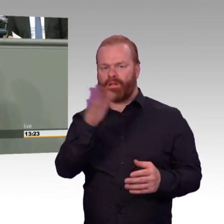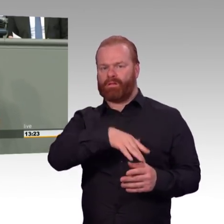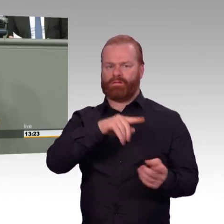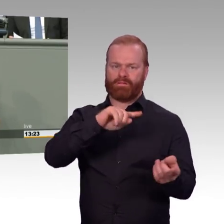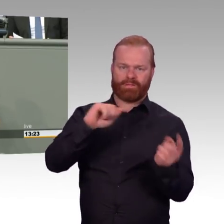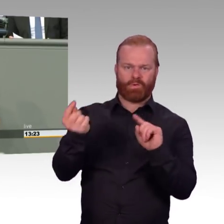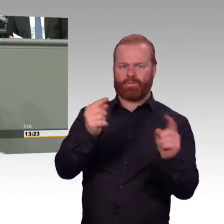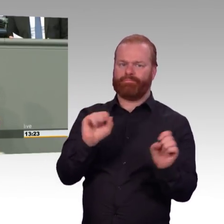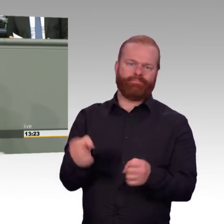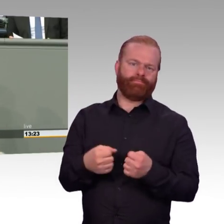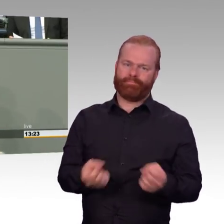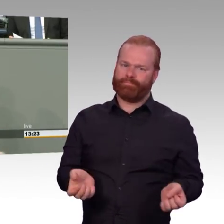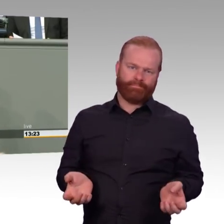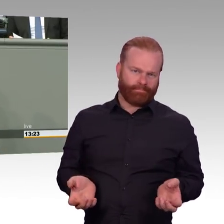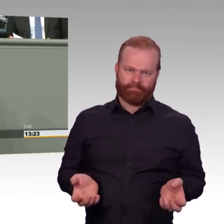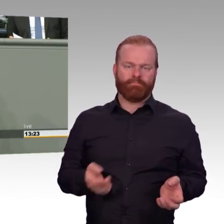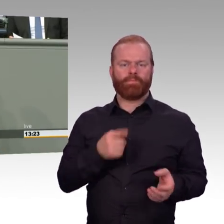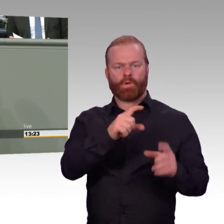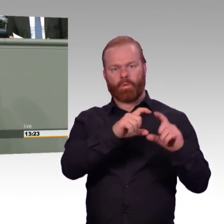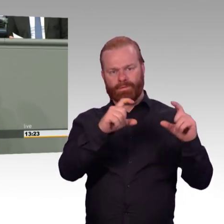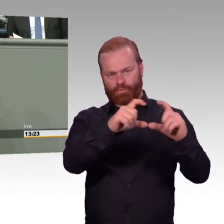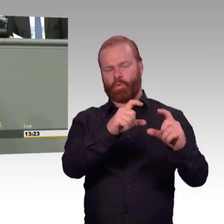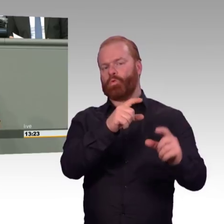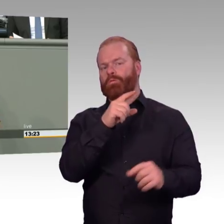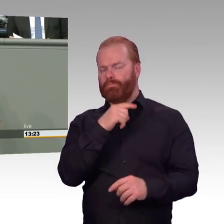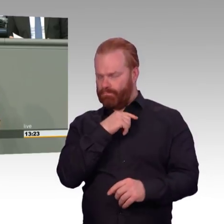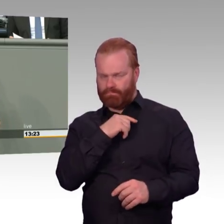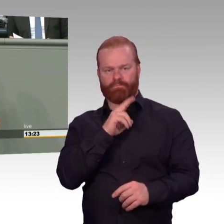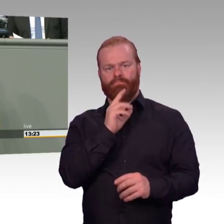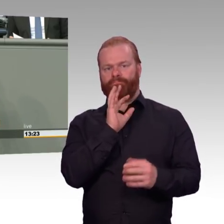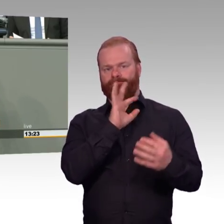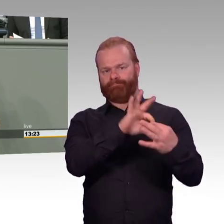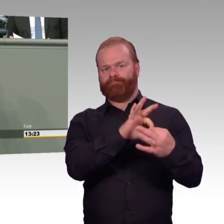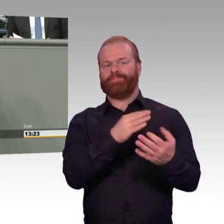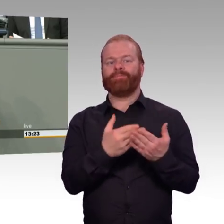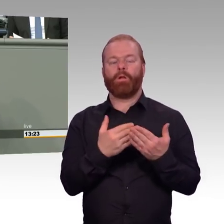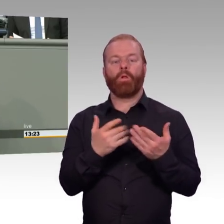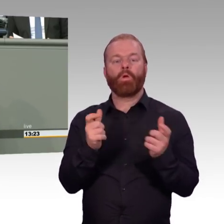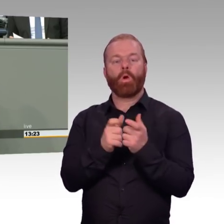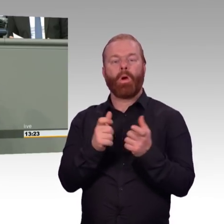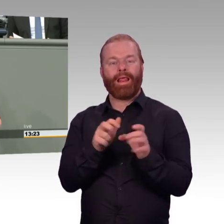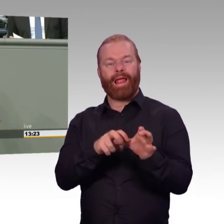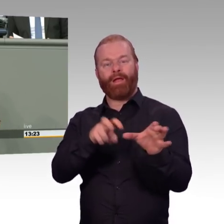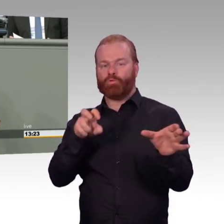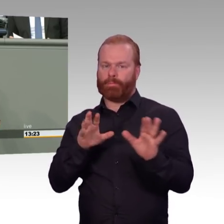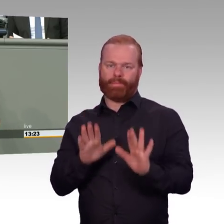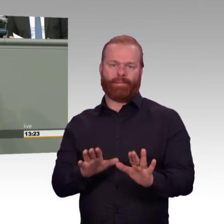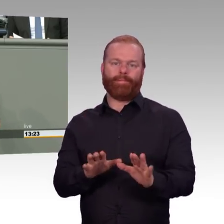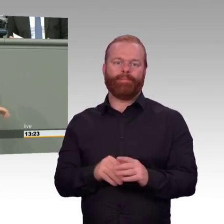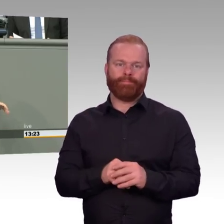ist, liebe Kolleginnen und Kollegen, ein Konsens und nicht etwa ein Kompromiss. Für Kompromisse muss man Zugeständnisse machen, die man vielleicht